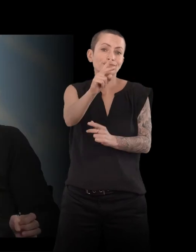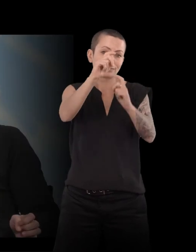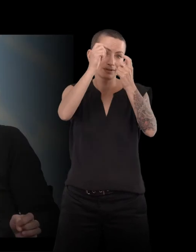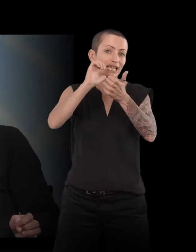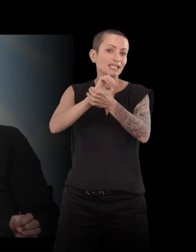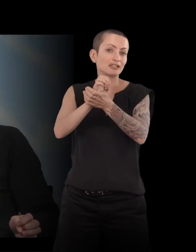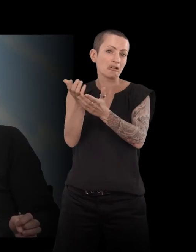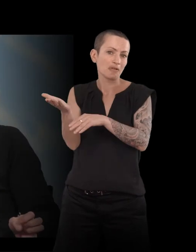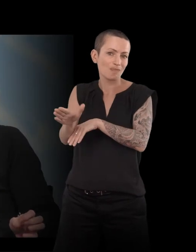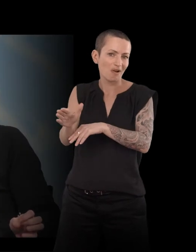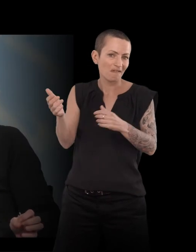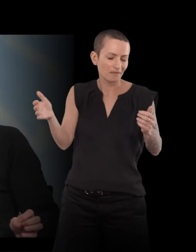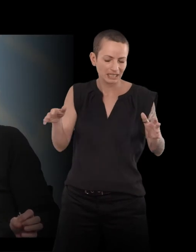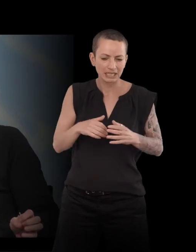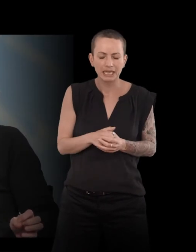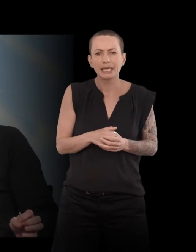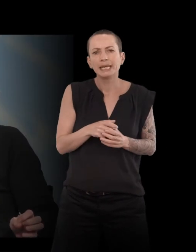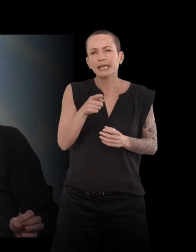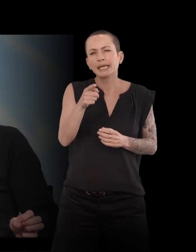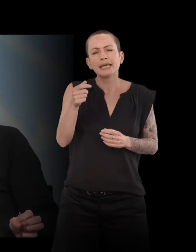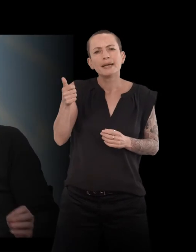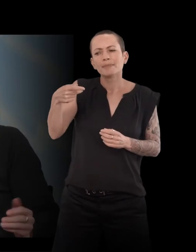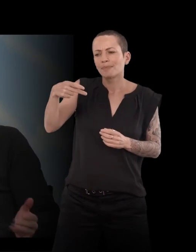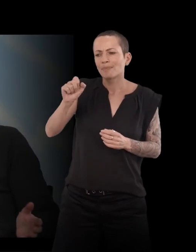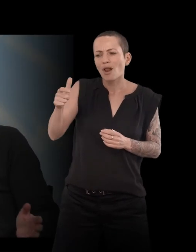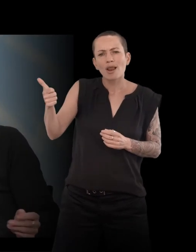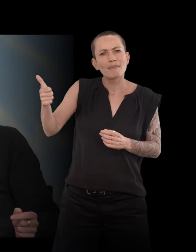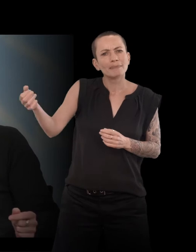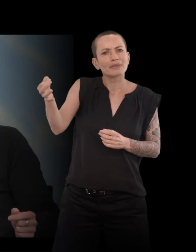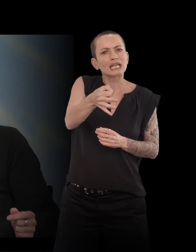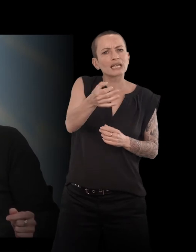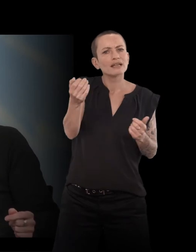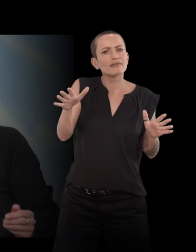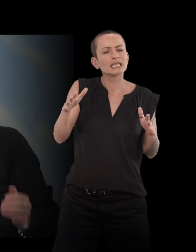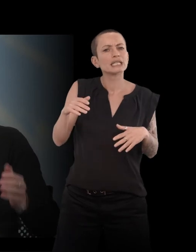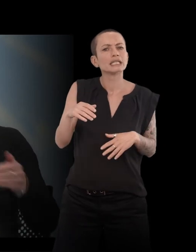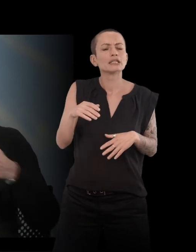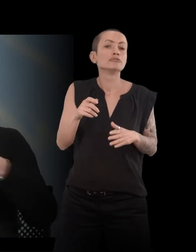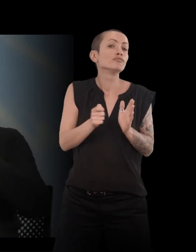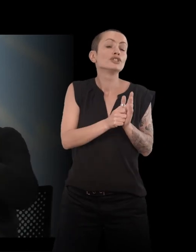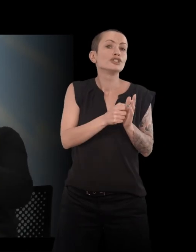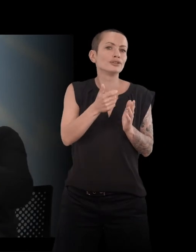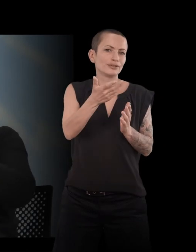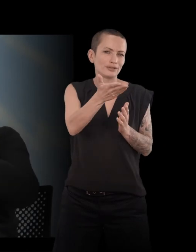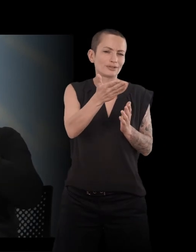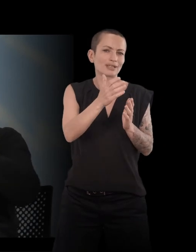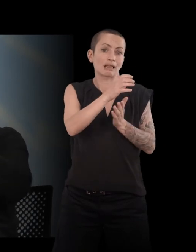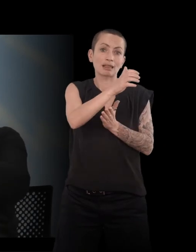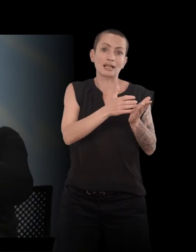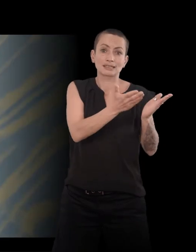quelque chose qu'il vous a dit quand vous lui avez amené votre texte. Enfin, d'abord les huit pages, ensuite il a dit une